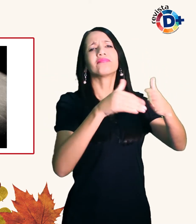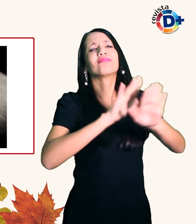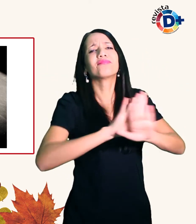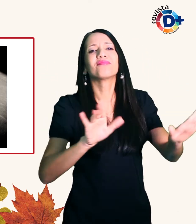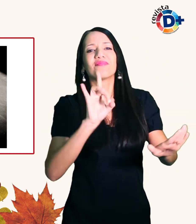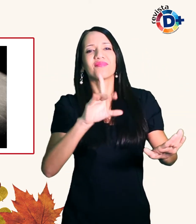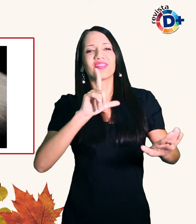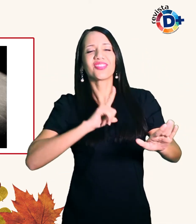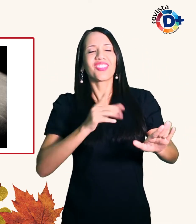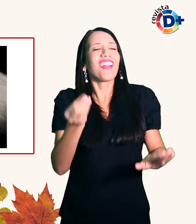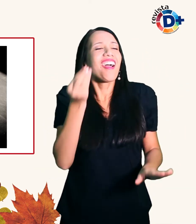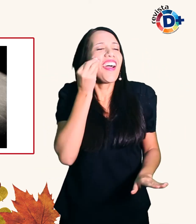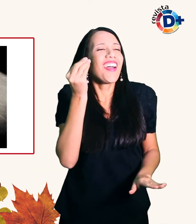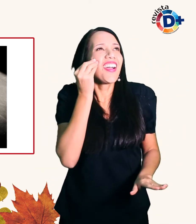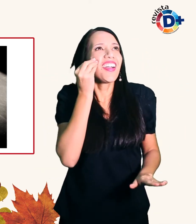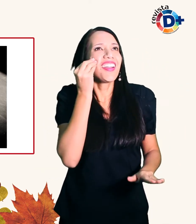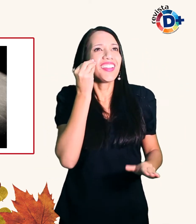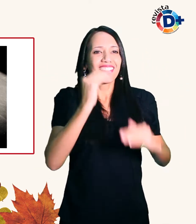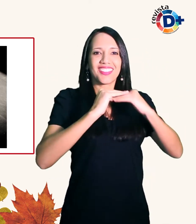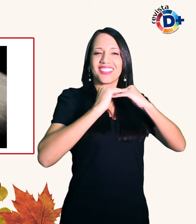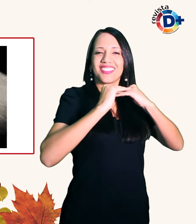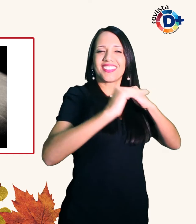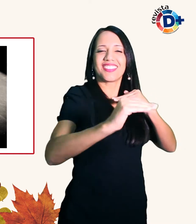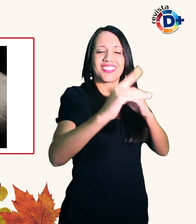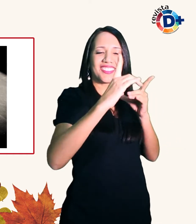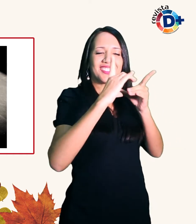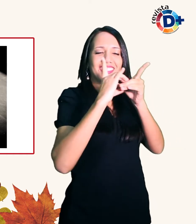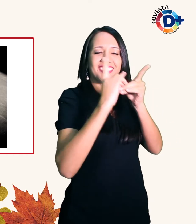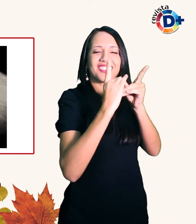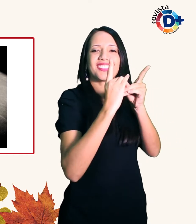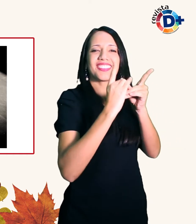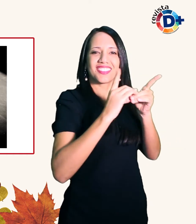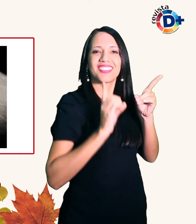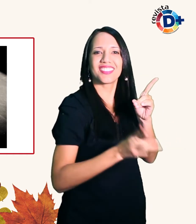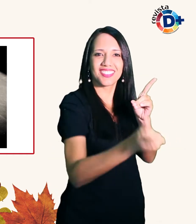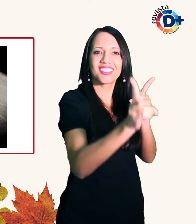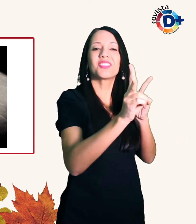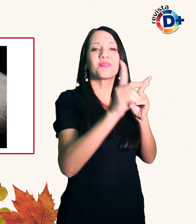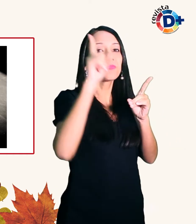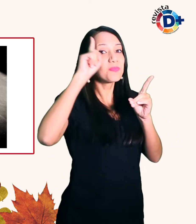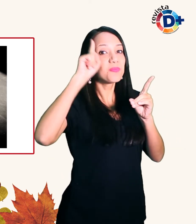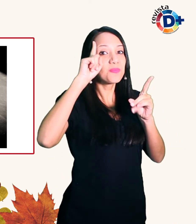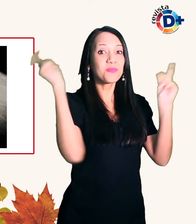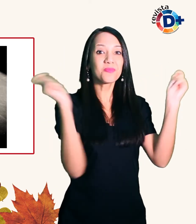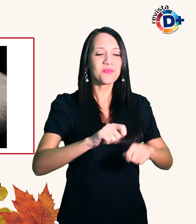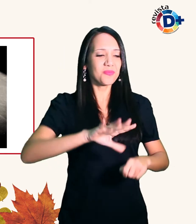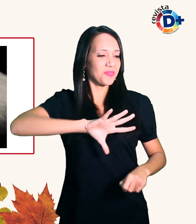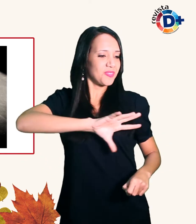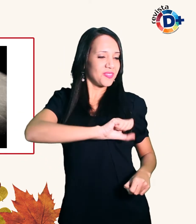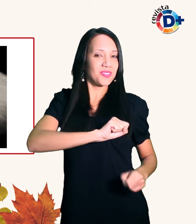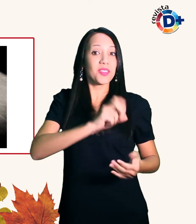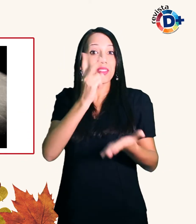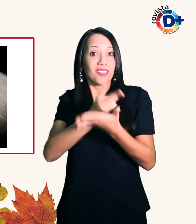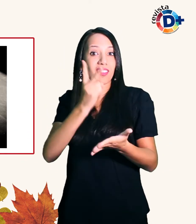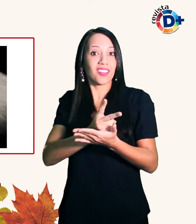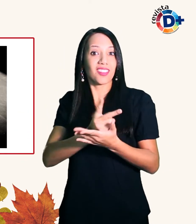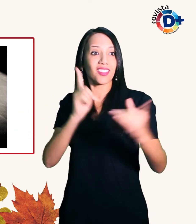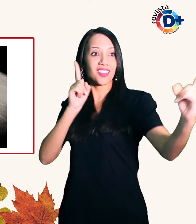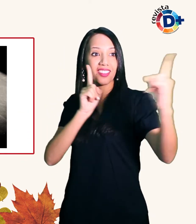tentar manter intacta no caos diário a capacidade de amar mesmo que à nossa volta o compromisso